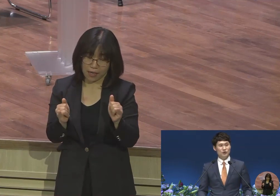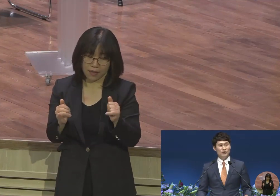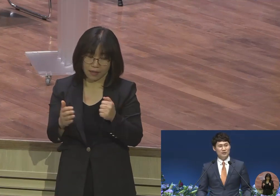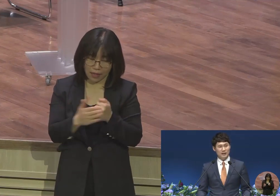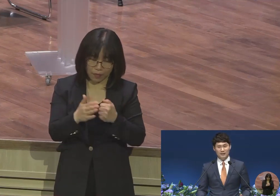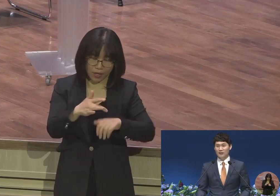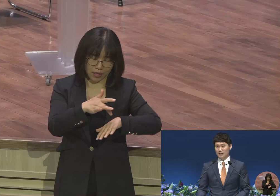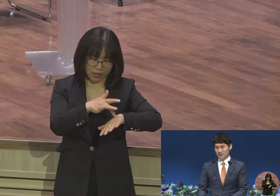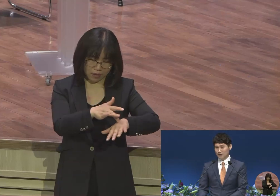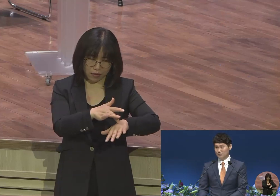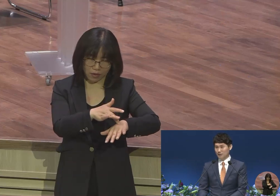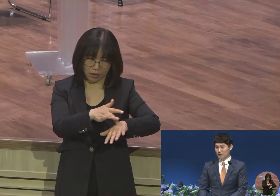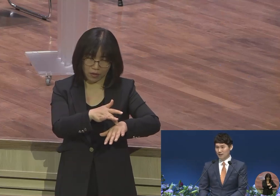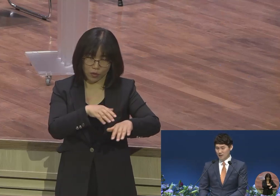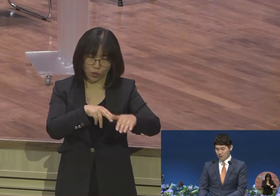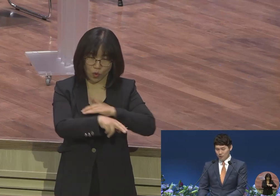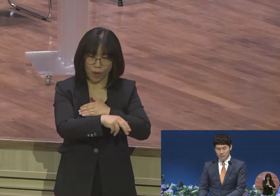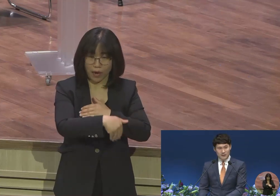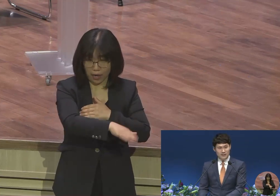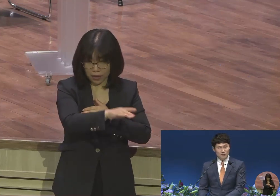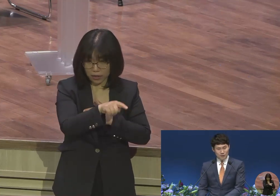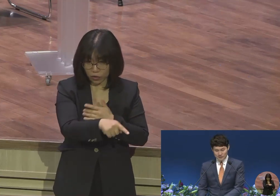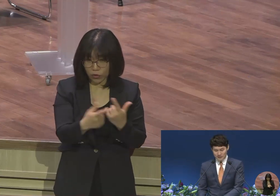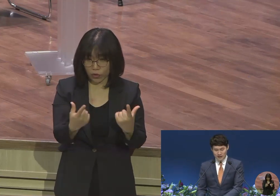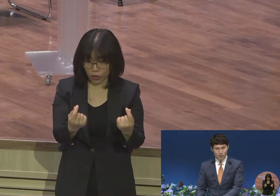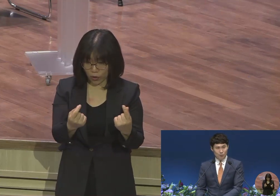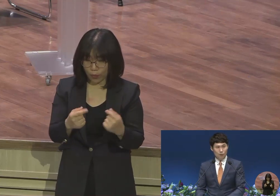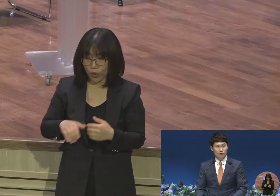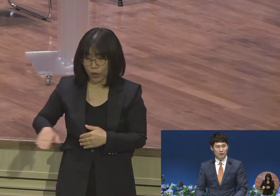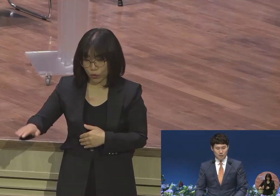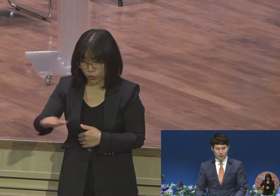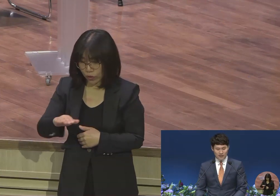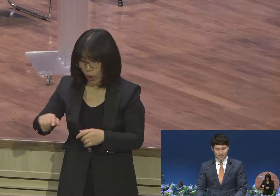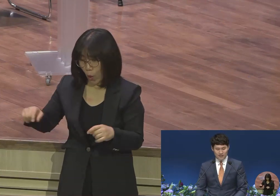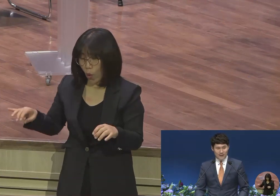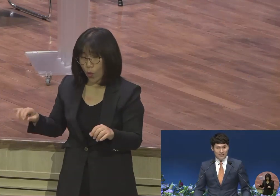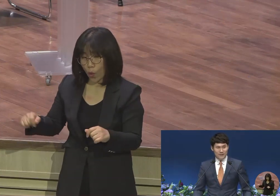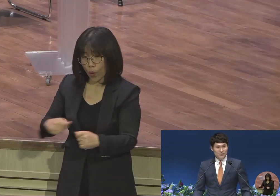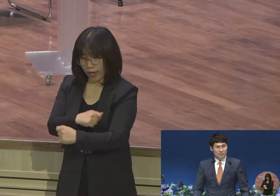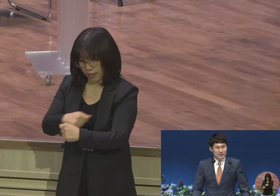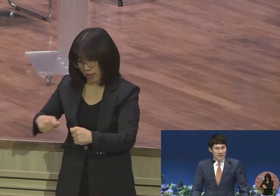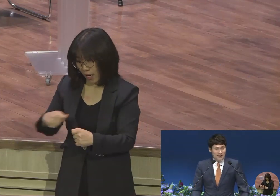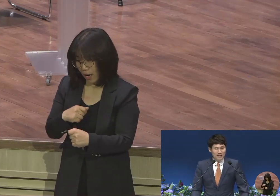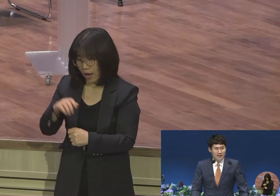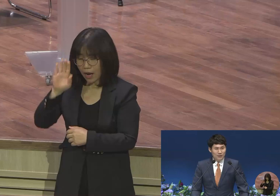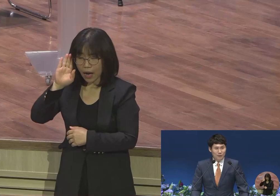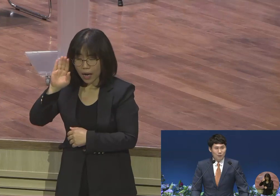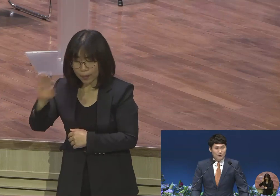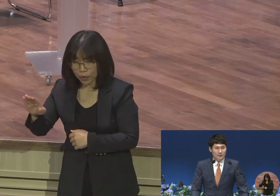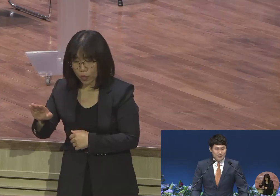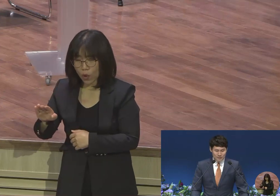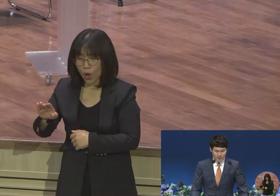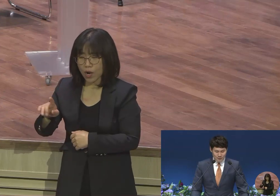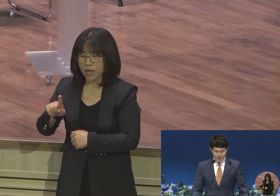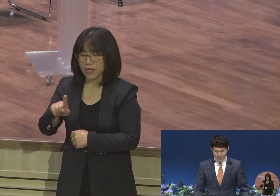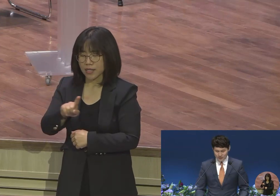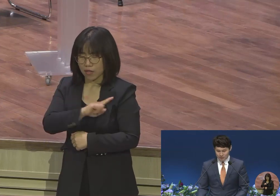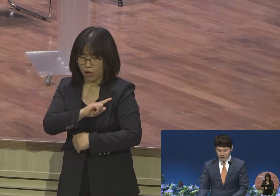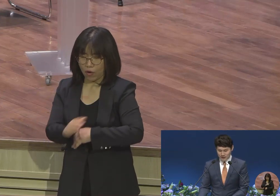치유의 역사가 일어나게 될 것입니다. 우리 믹스드 오케스트라가 앞으로 보건문화를 회복하는 그런 서밋의 오케스트라가 될 수 있도록 여러분의